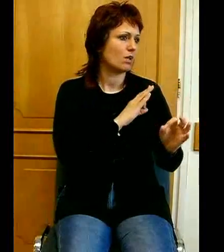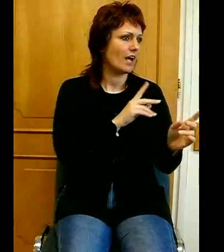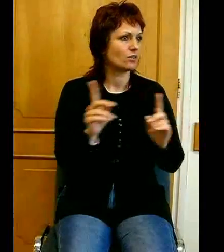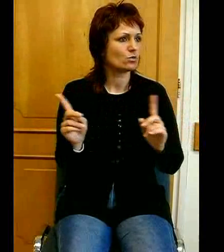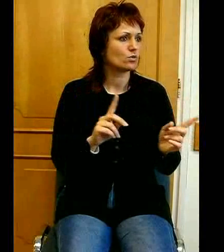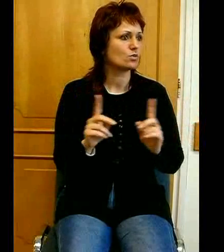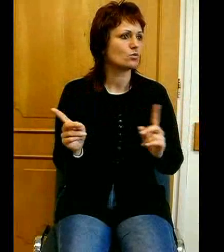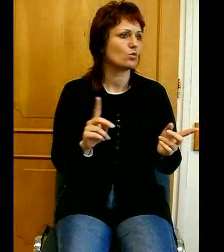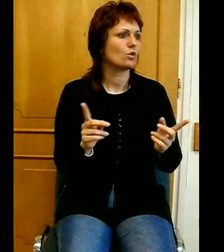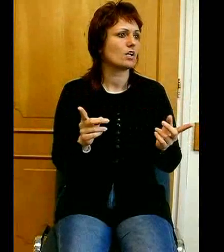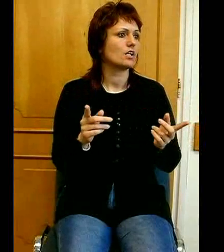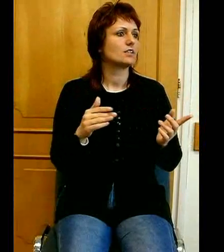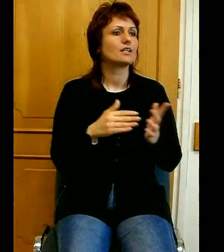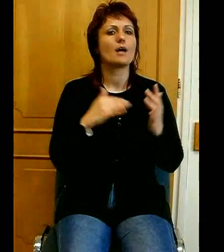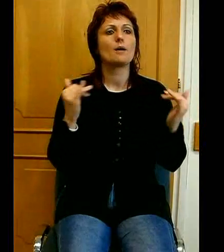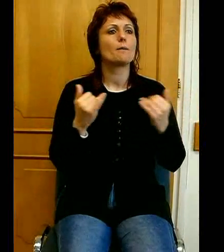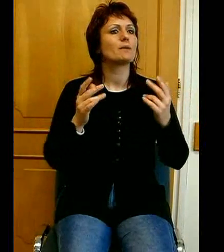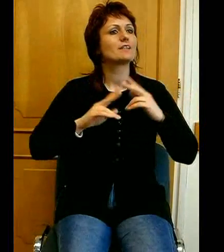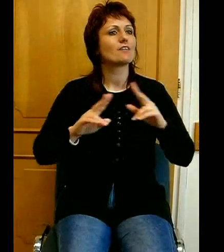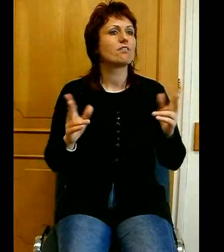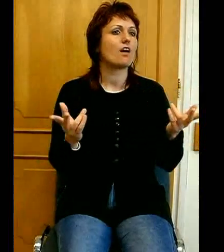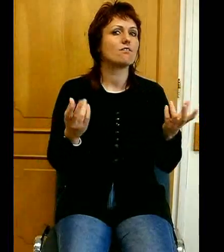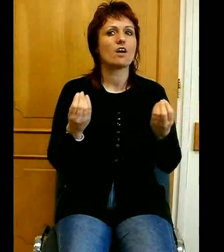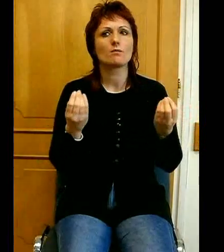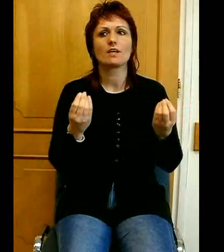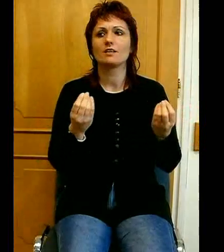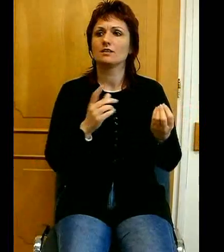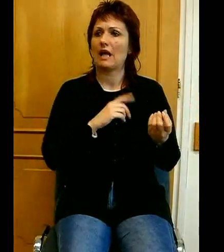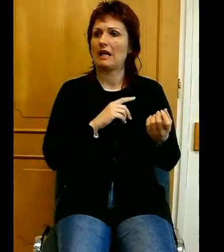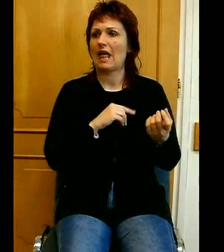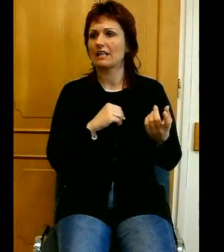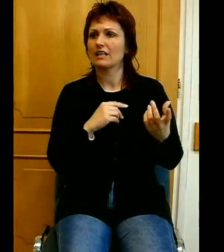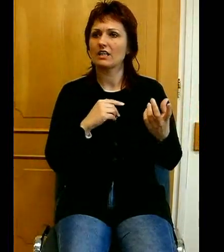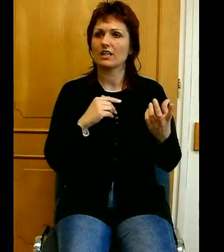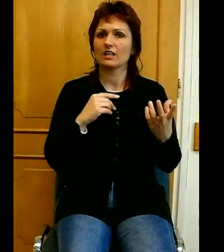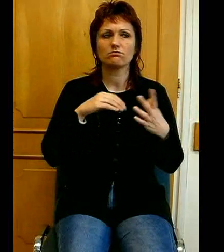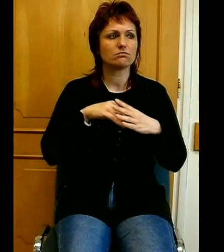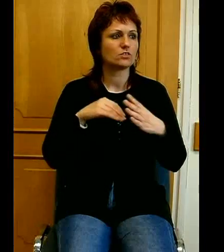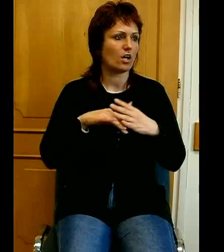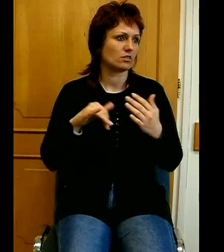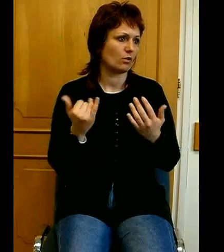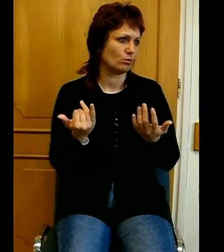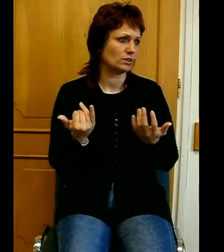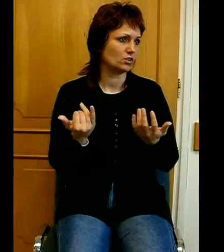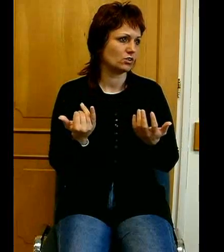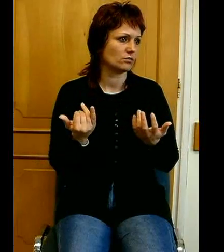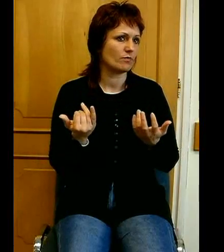de mindig van valami lelki, szellemi tartalma is az ilyen alkalmaknak. És mivel többen szoknak